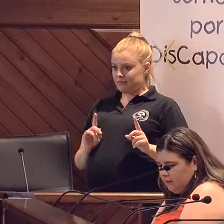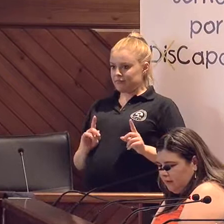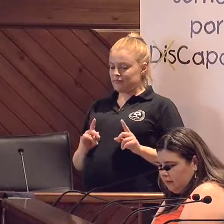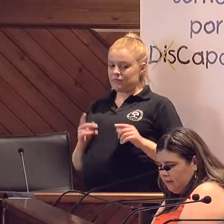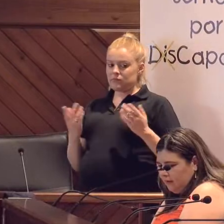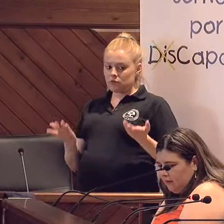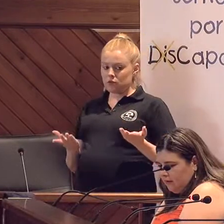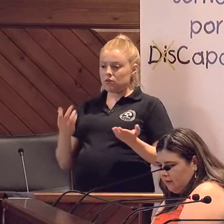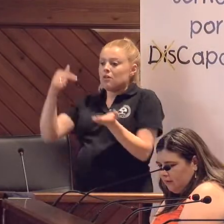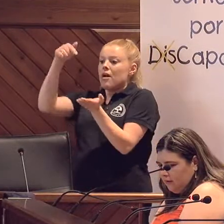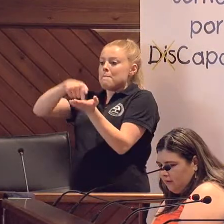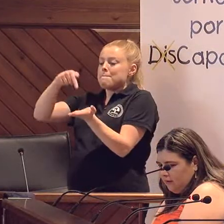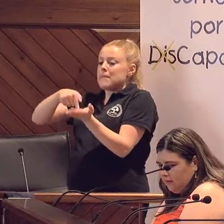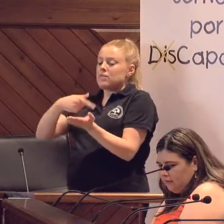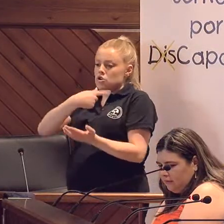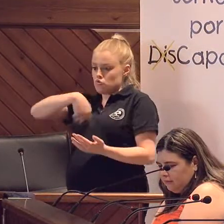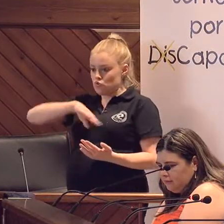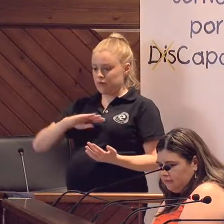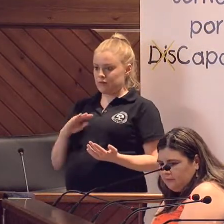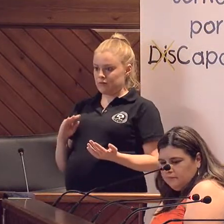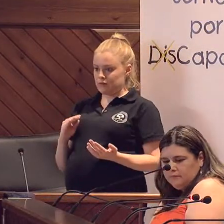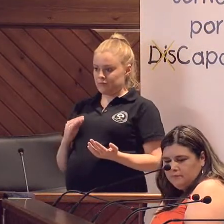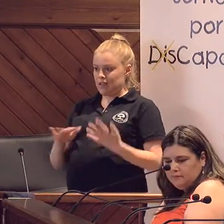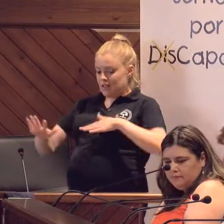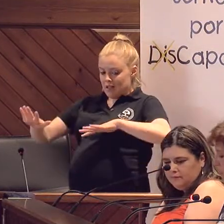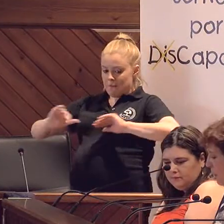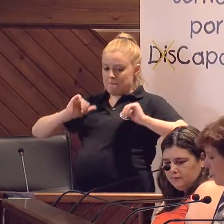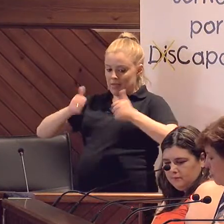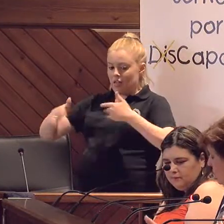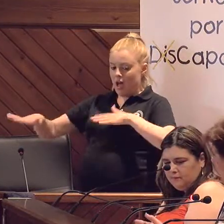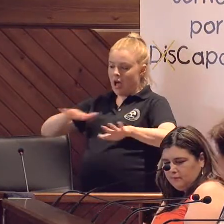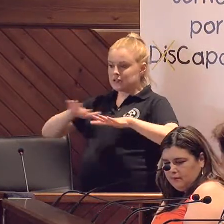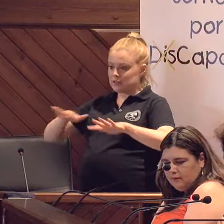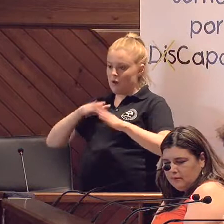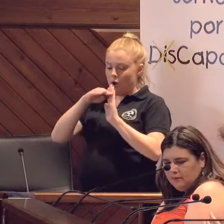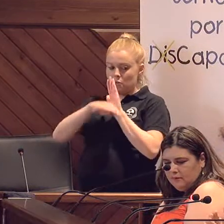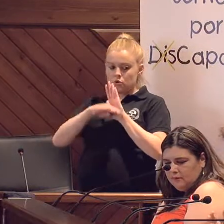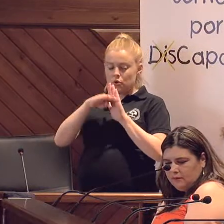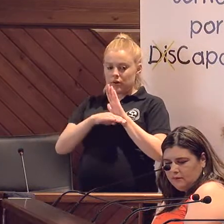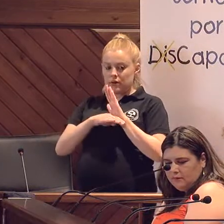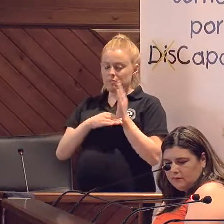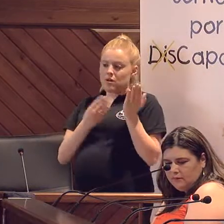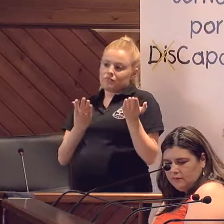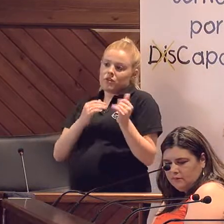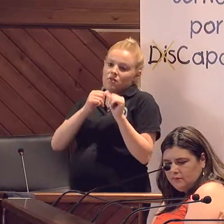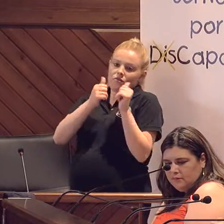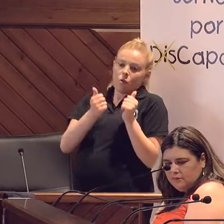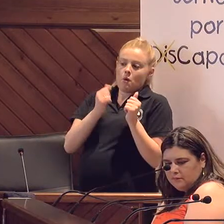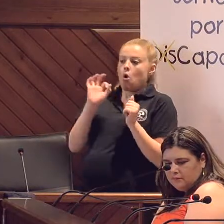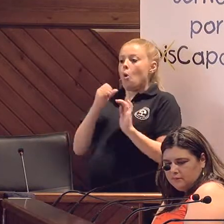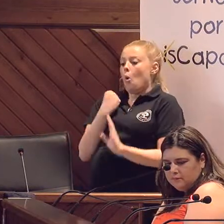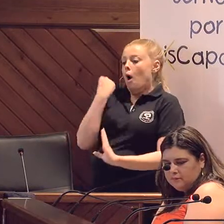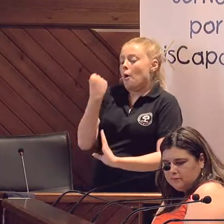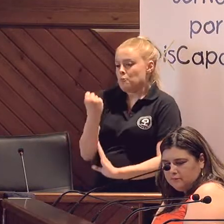esta era nuestra reivindicación, de que se pueden activar programas para que estas personas, de una manera o de otra, o apoyo